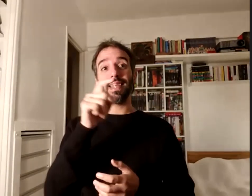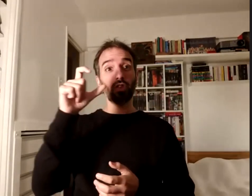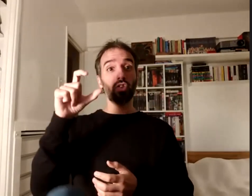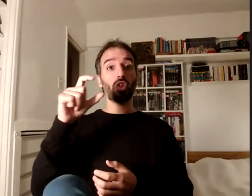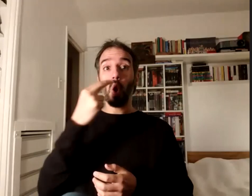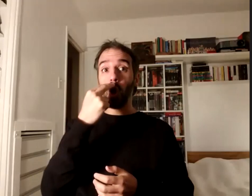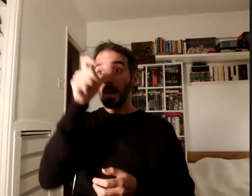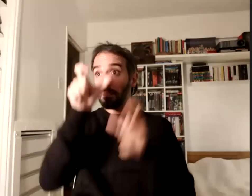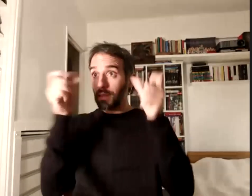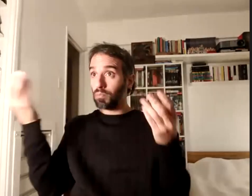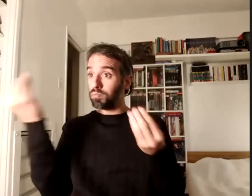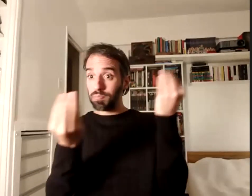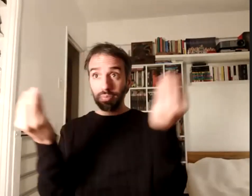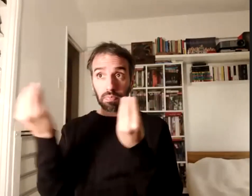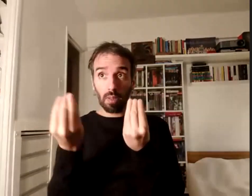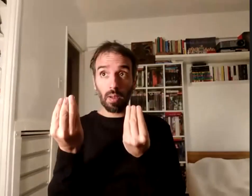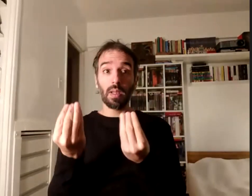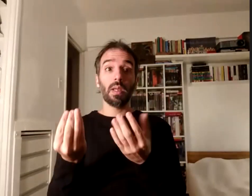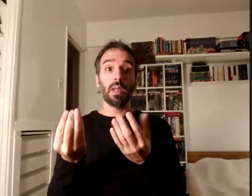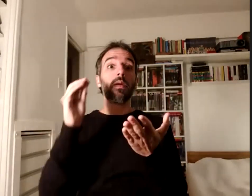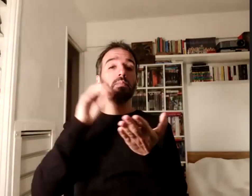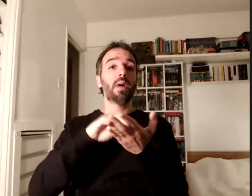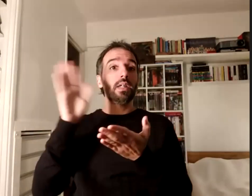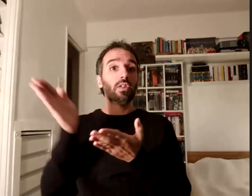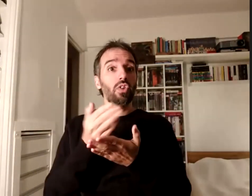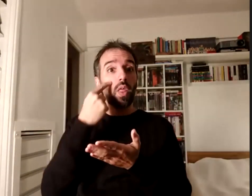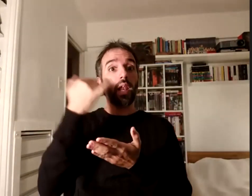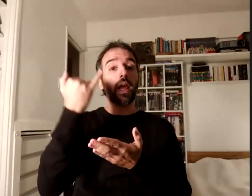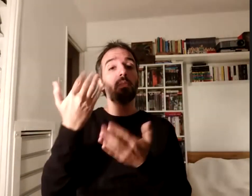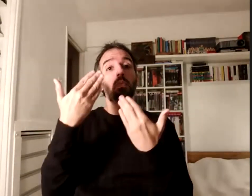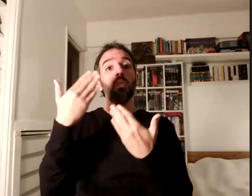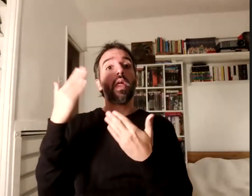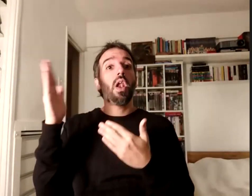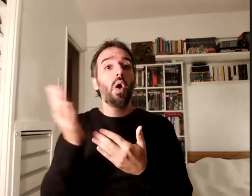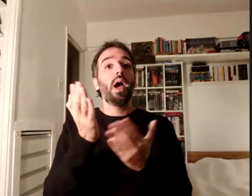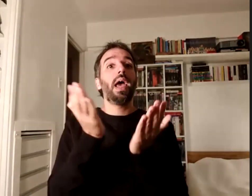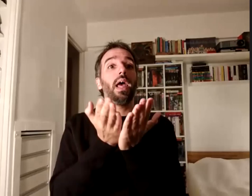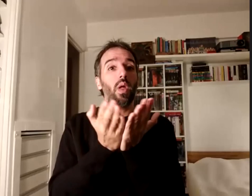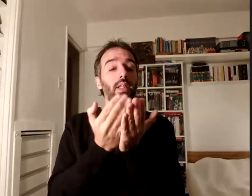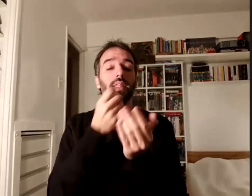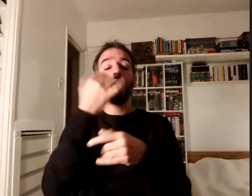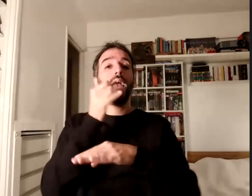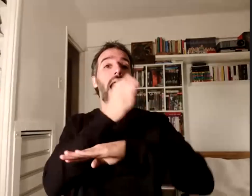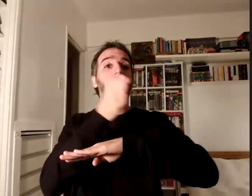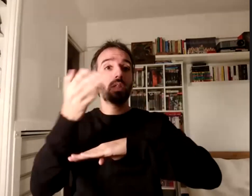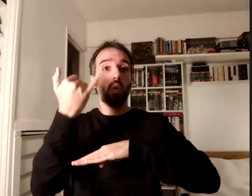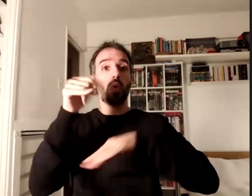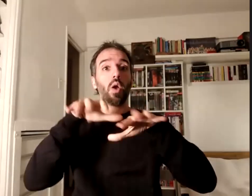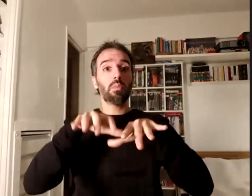recibieron la invitación más todas las que lo van a estudiar si tienen acceso a una computadora y tienen wifi van a poder leerlo.